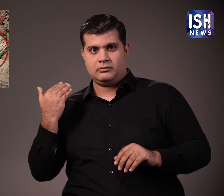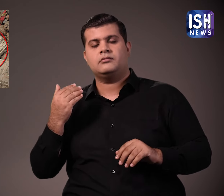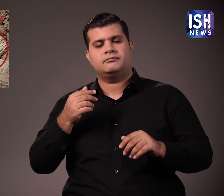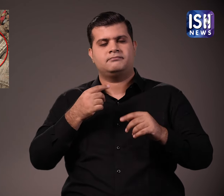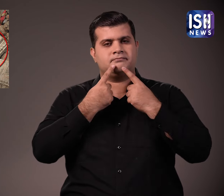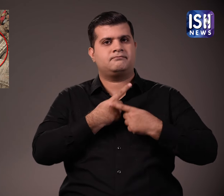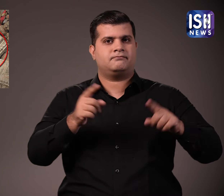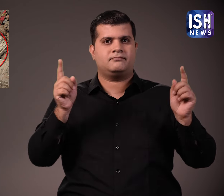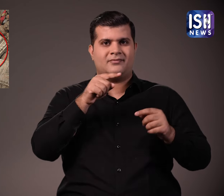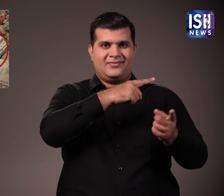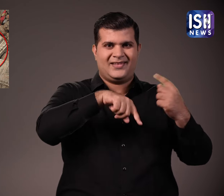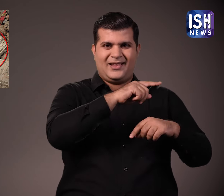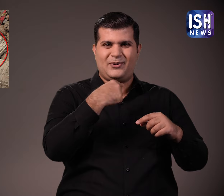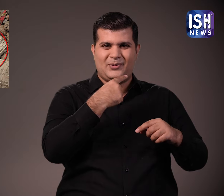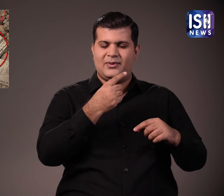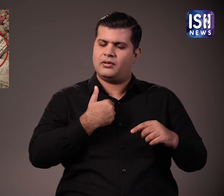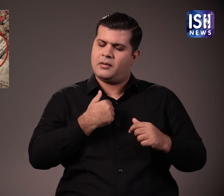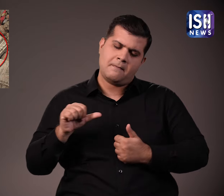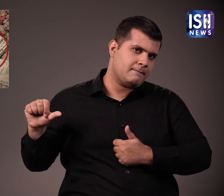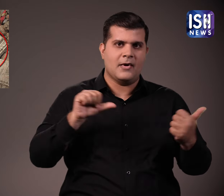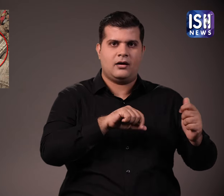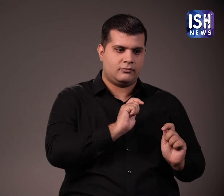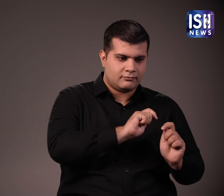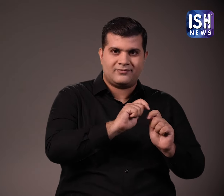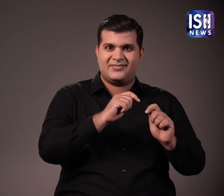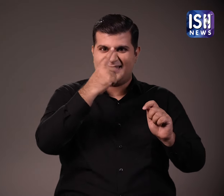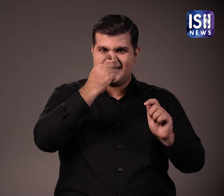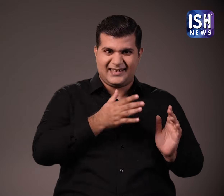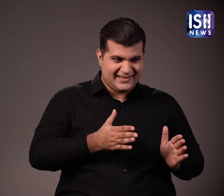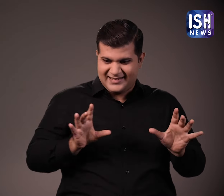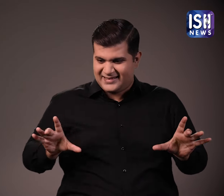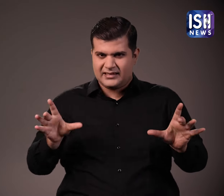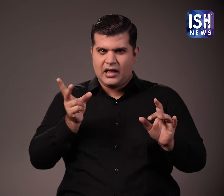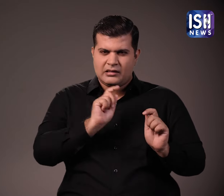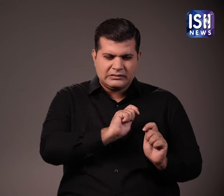अब जब आदेश पारत हो गया है, कि जिर्नोदार का गाम शुरू हो गया है.